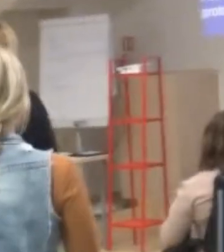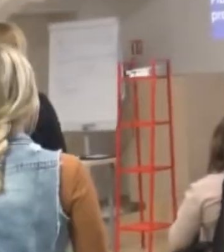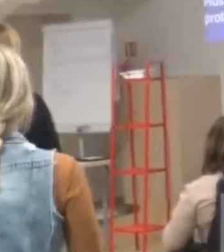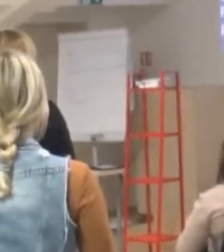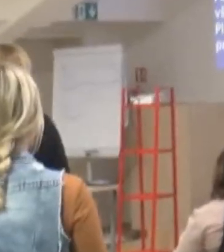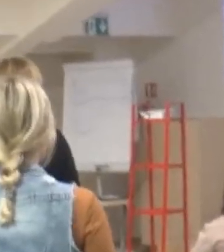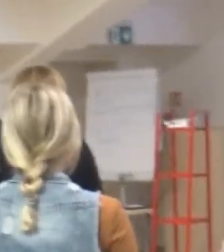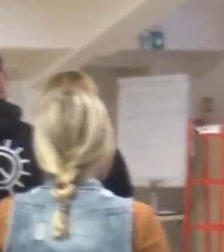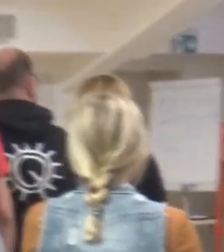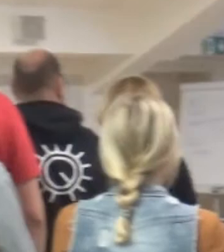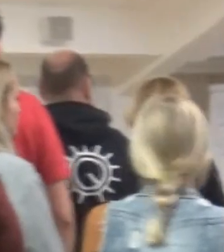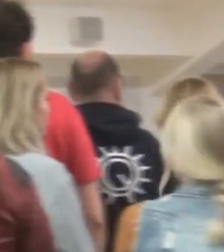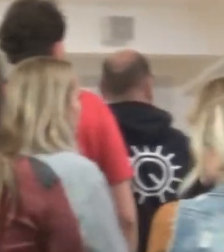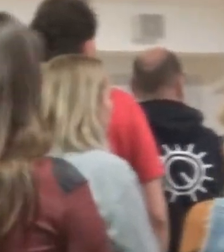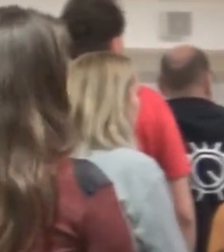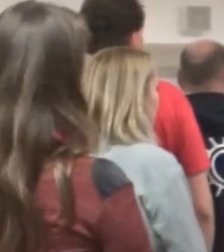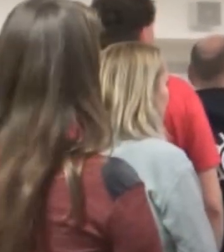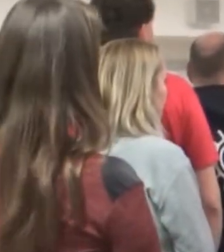Dobře.